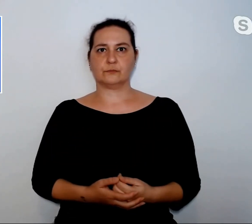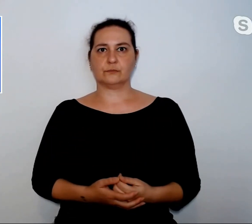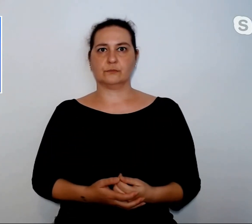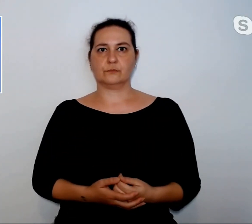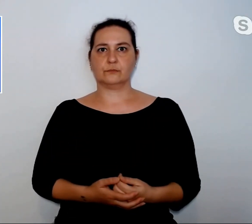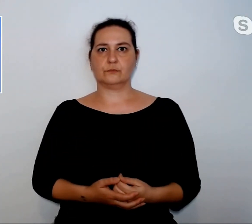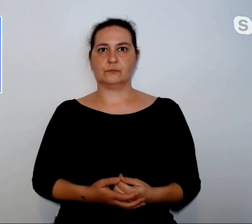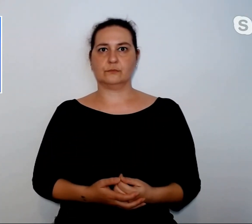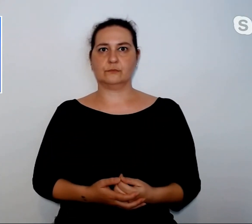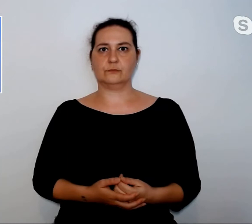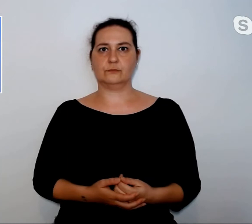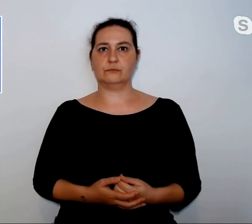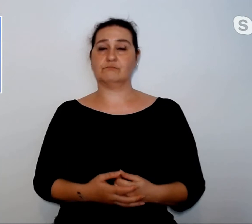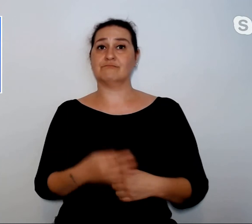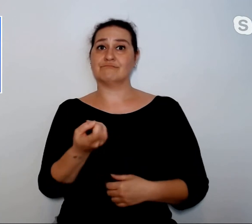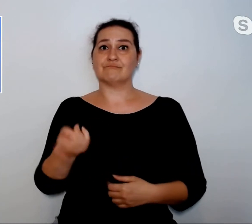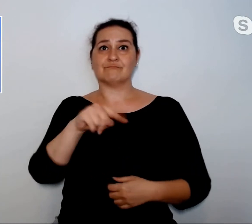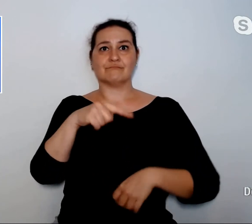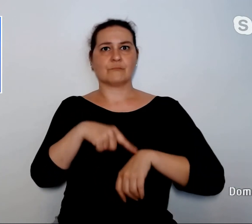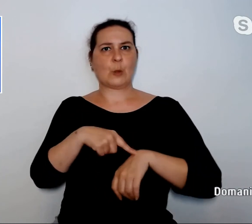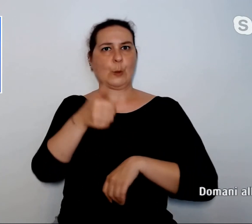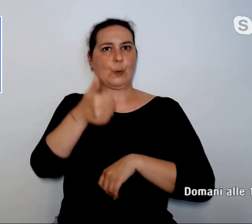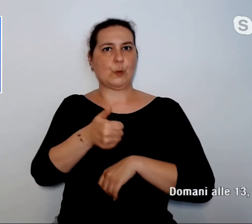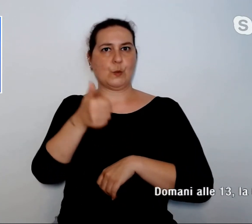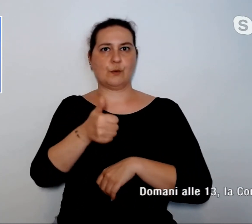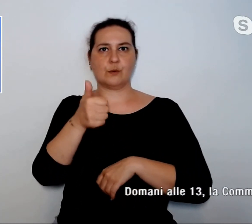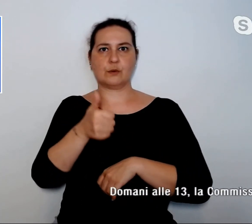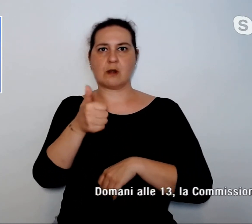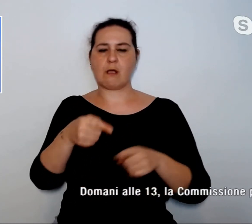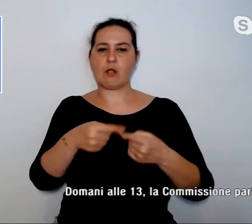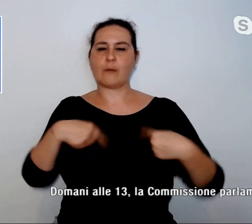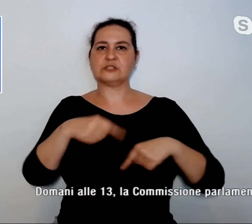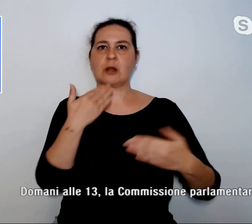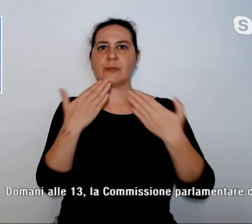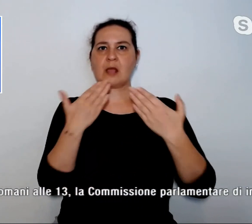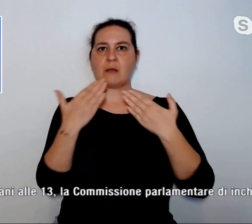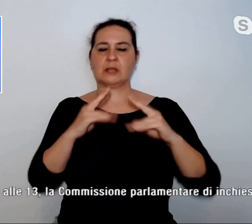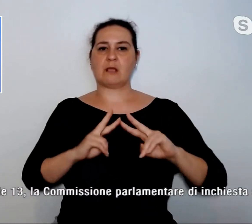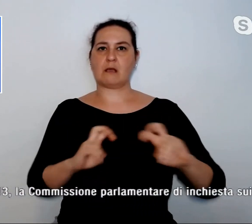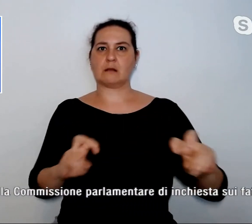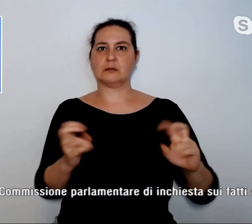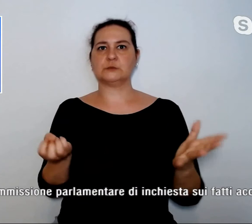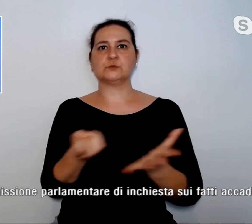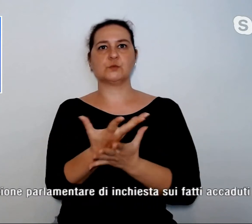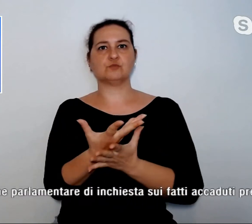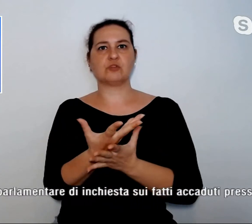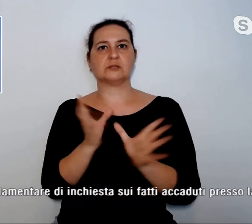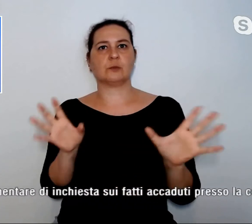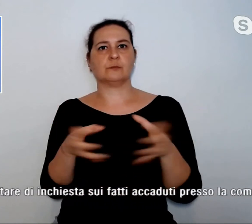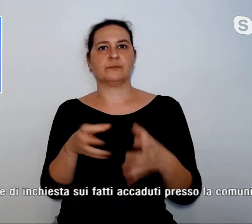Domani alle 13 la commissione parlamentare di inchiesta sui fatti accaduti presso la comunità Il Forteto